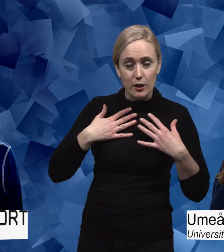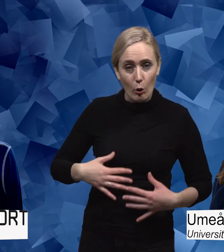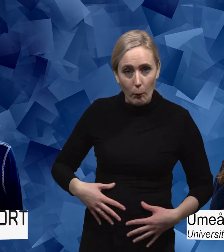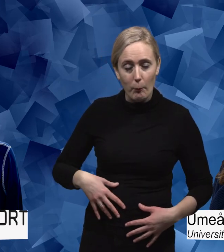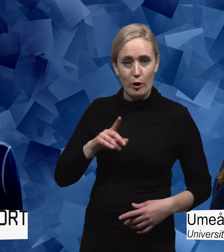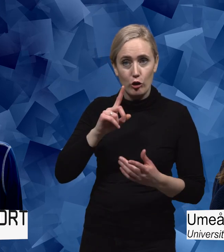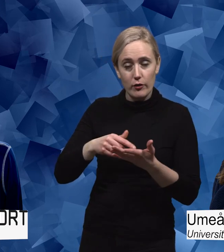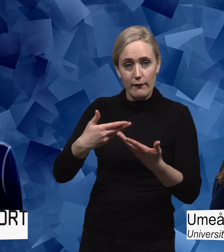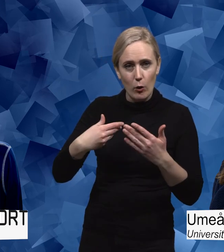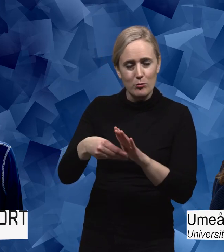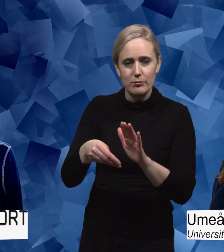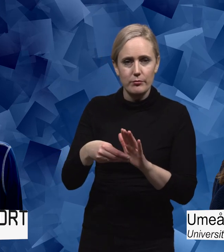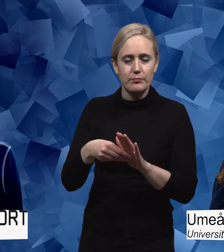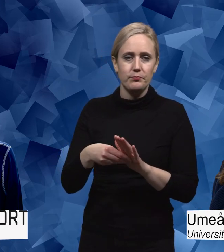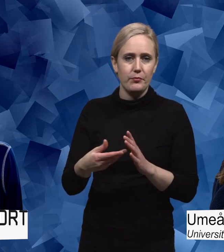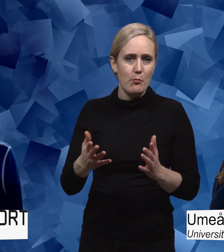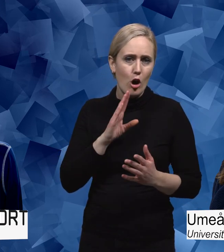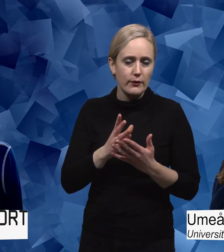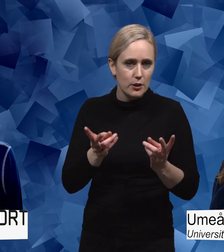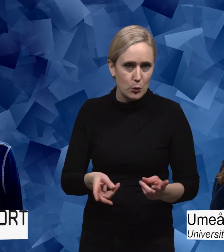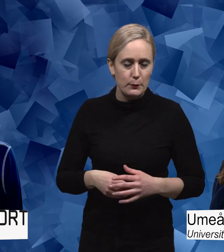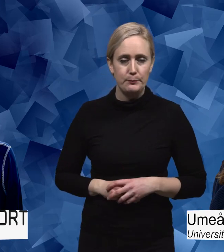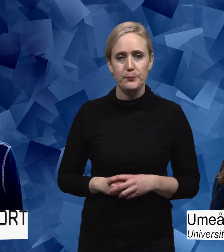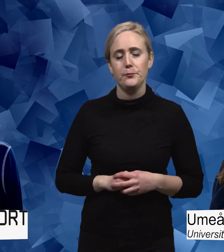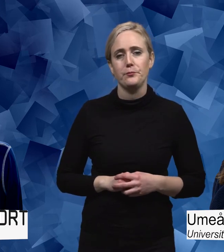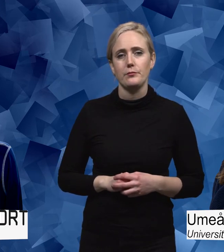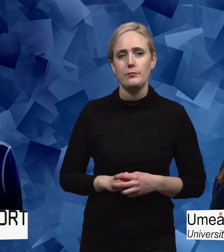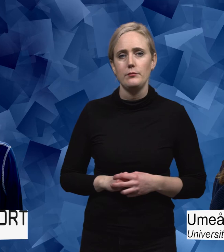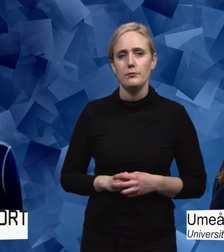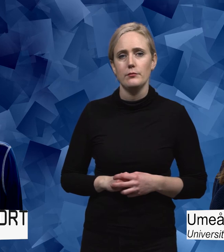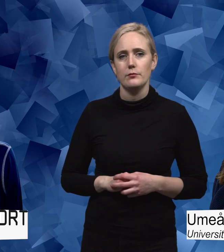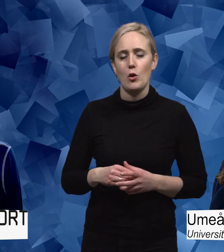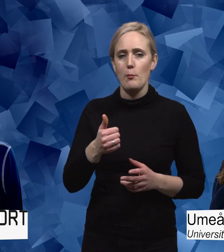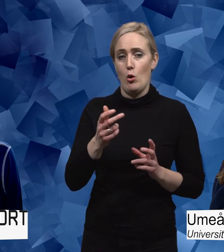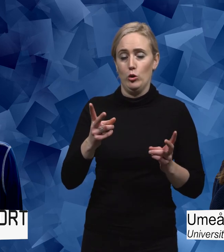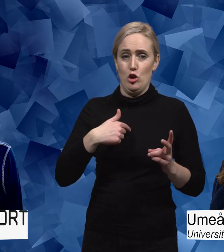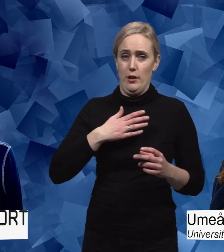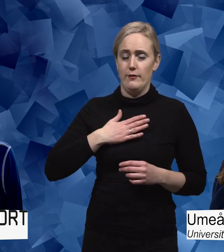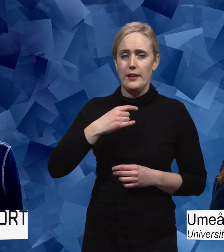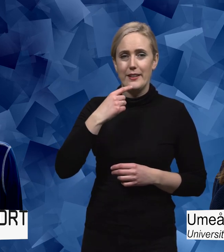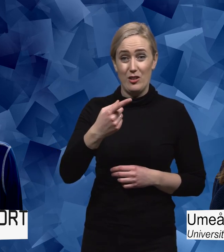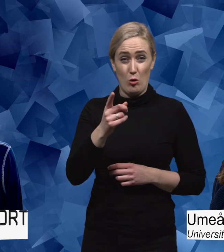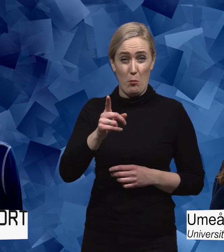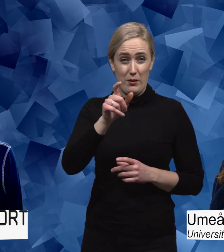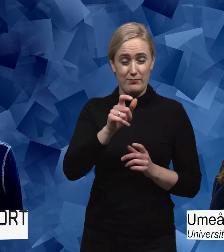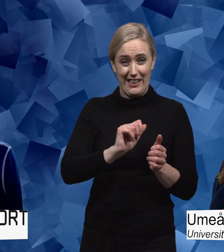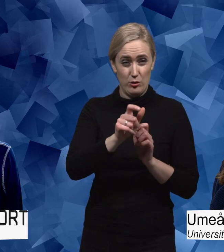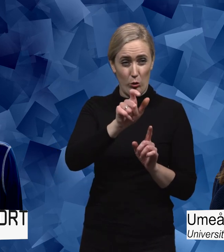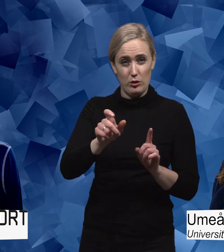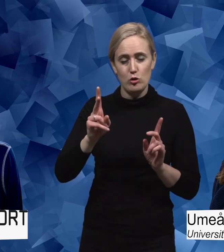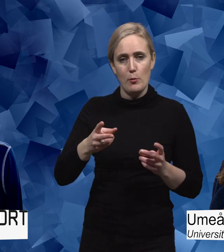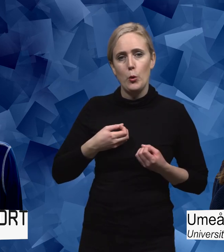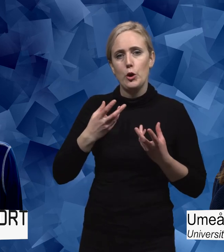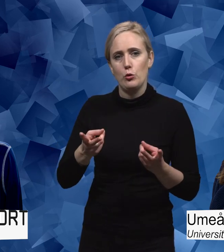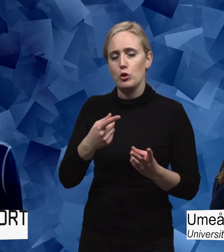sin kropp för att få sponsorresurser eller synas i media och så vidare. Jag skulle bara vilja säga att för de idrottare som uttryckte